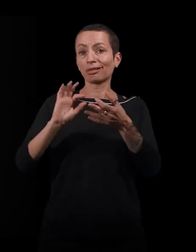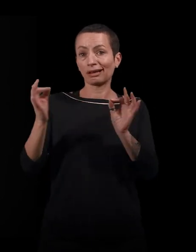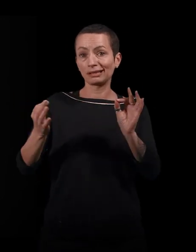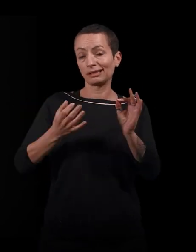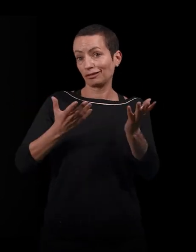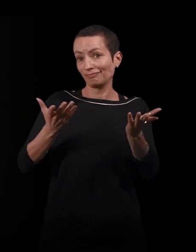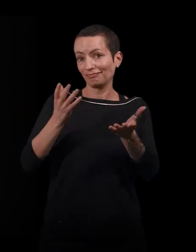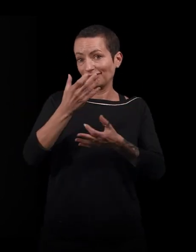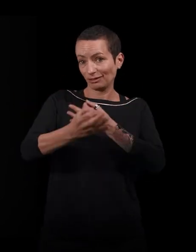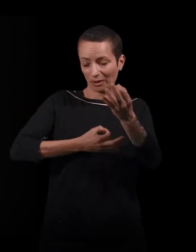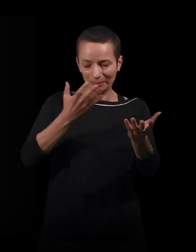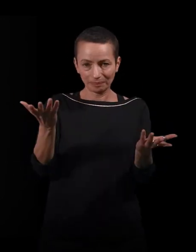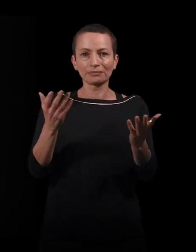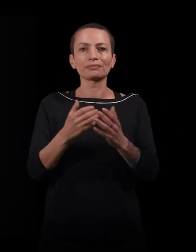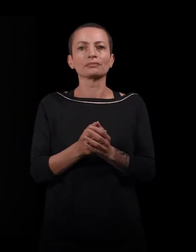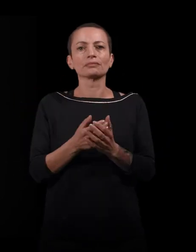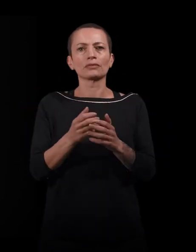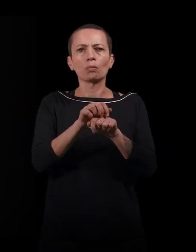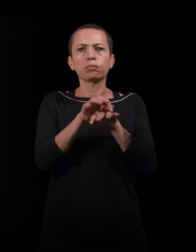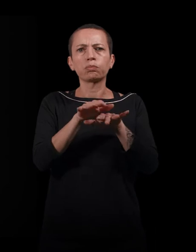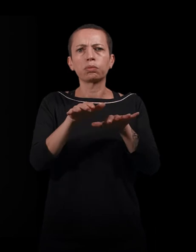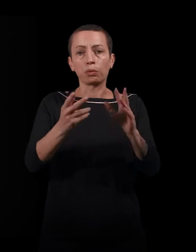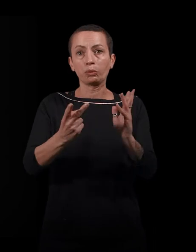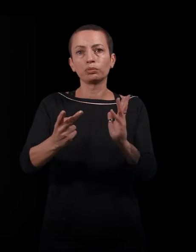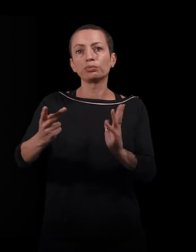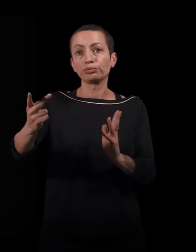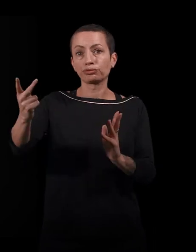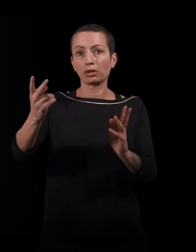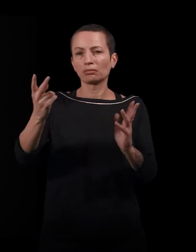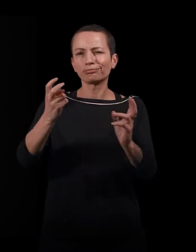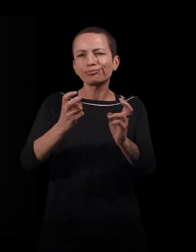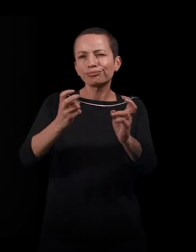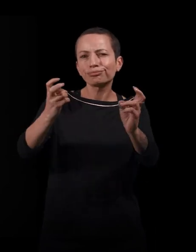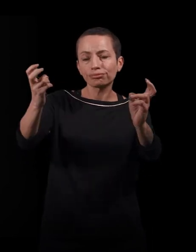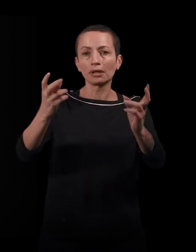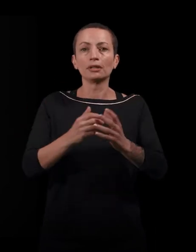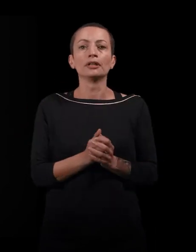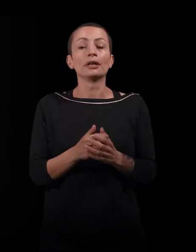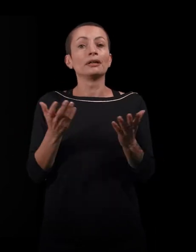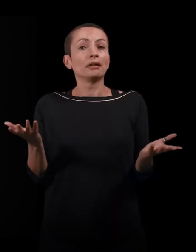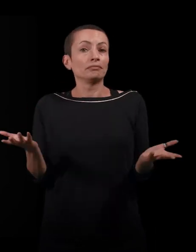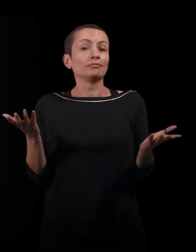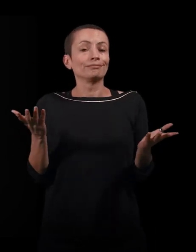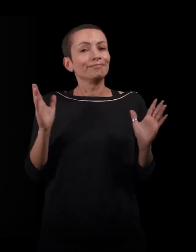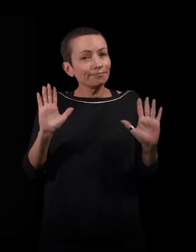féminines. Cette tendance s'approfondit et s'accroît. Néanmoins,